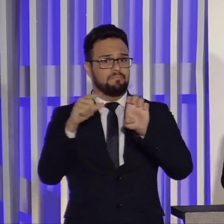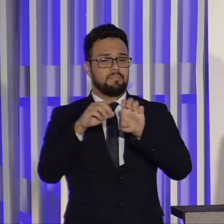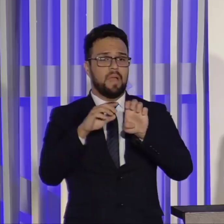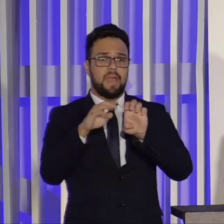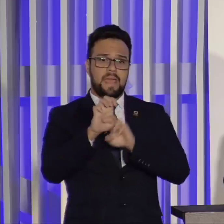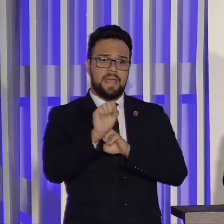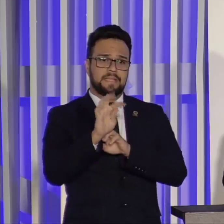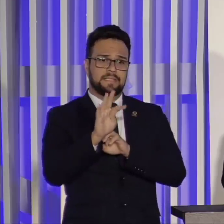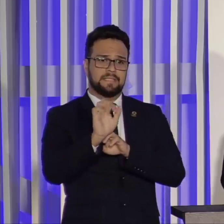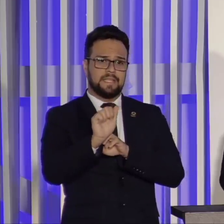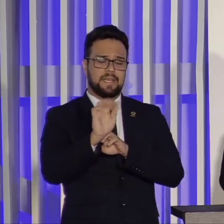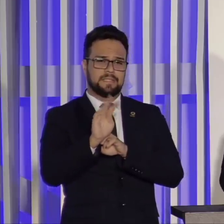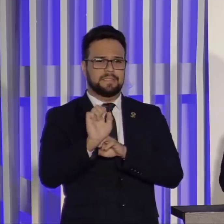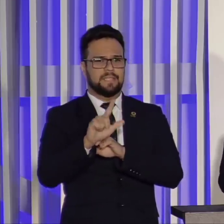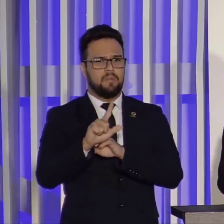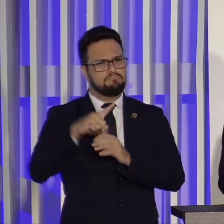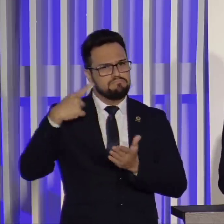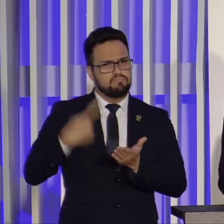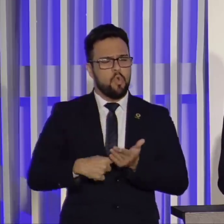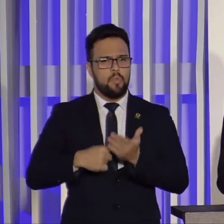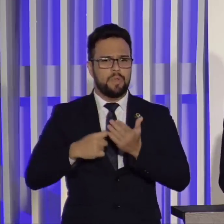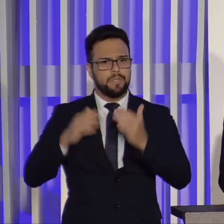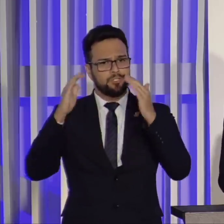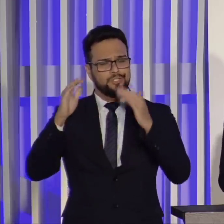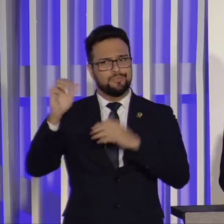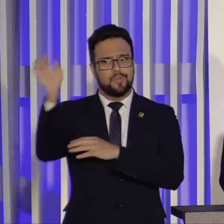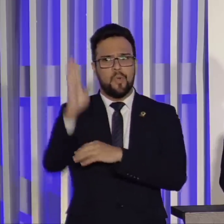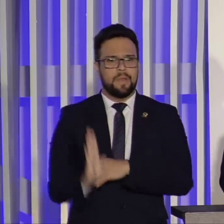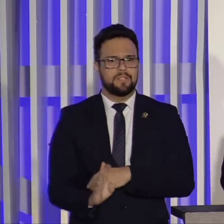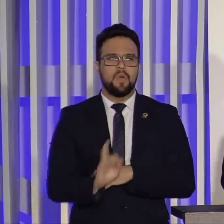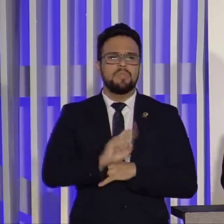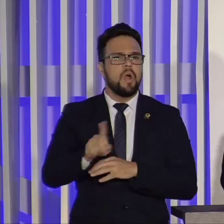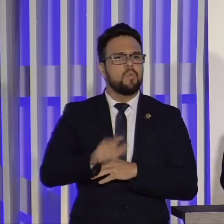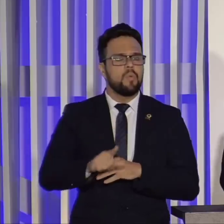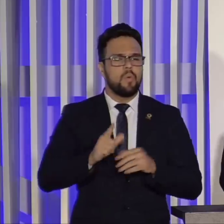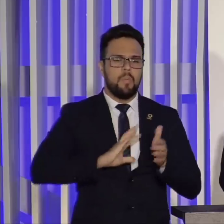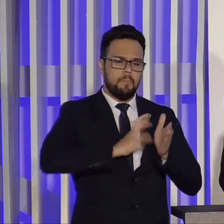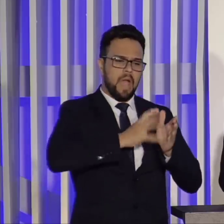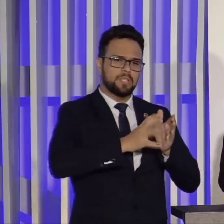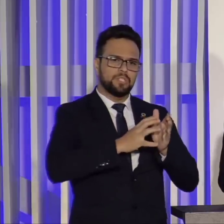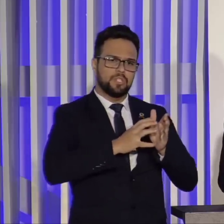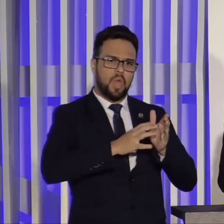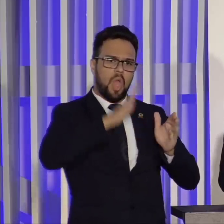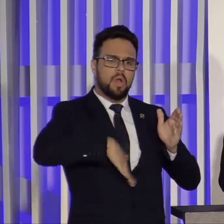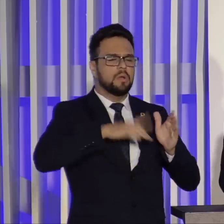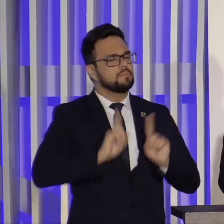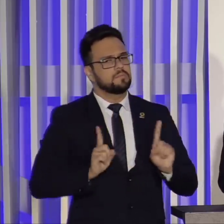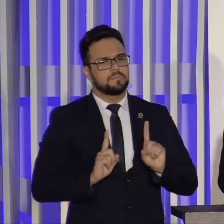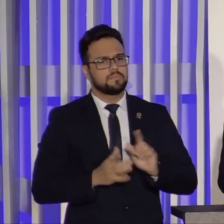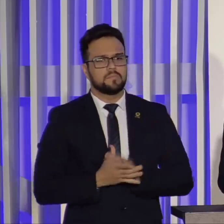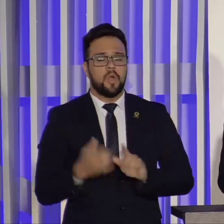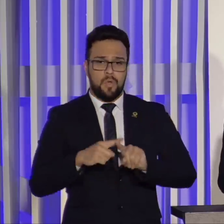comprometidos com a nação, e não com partidos políticos. Essa fórmula não deu